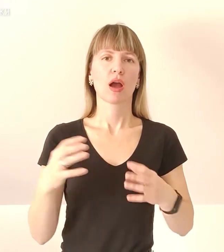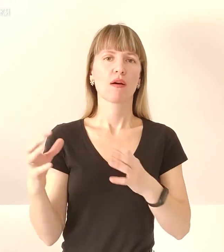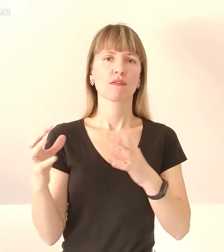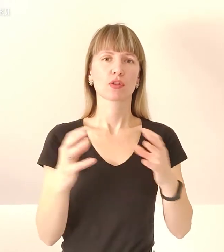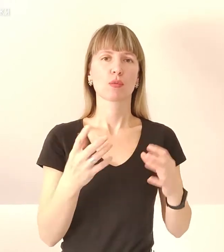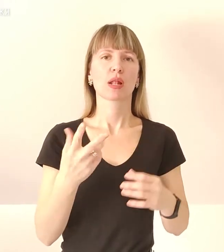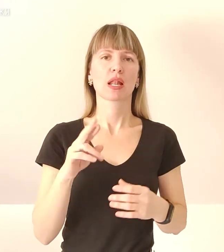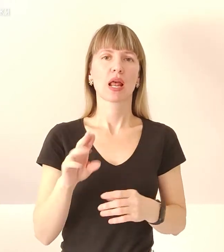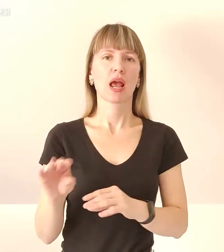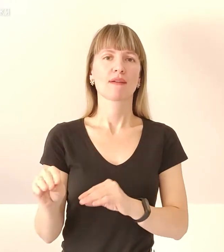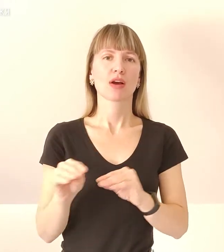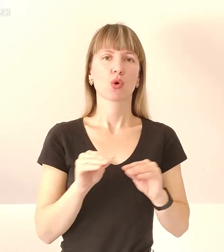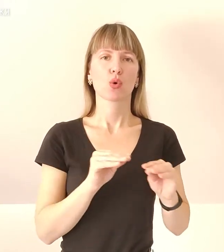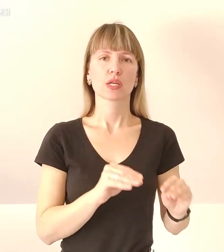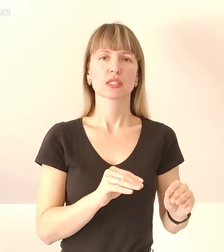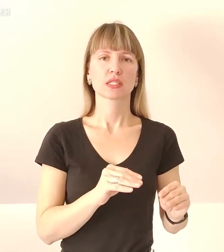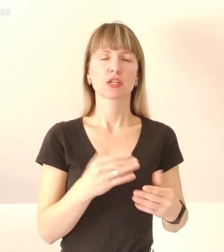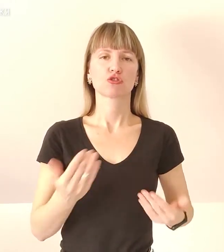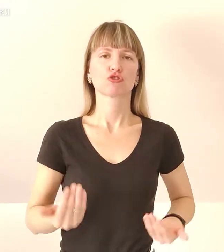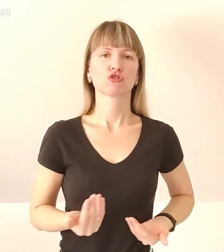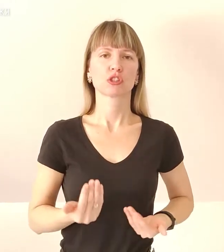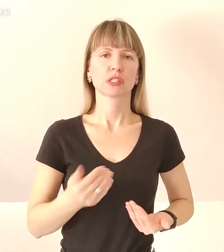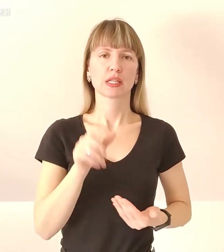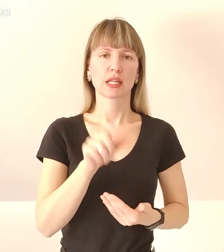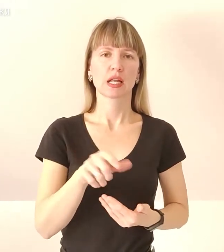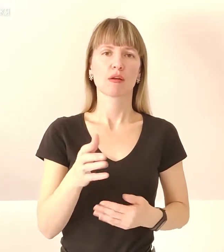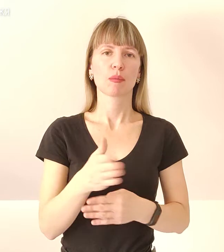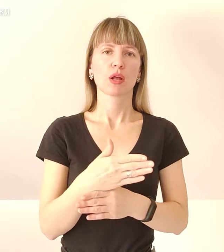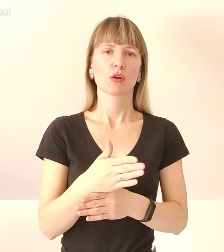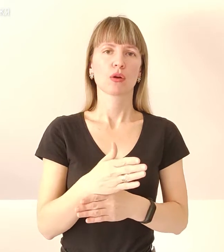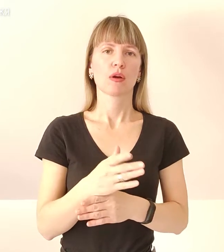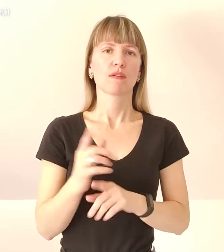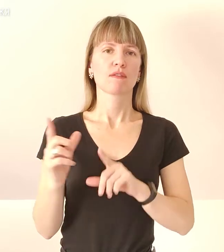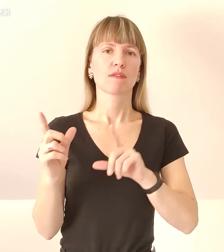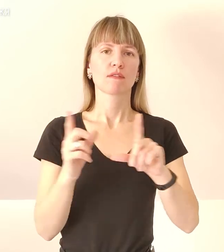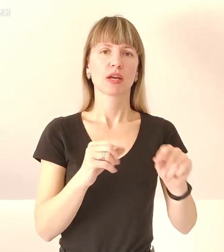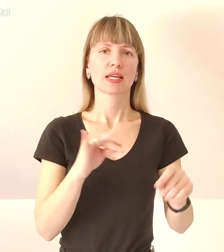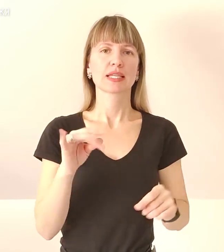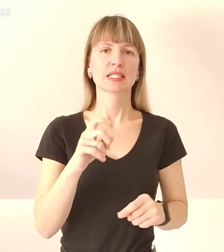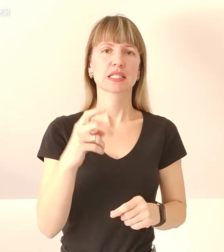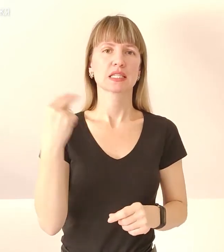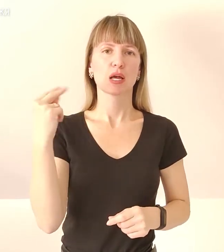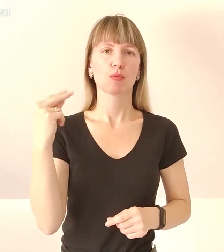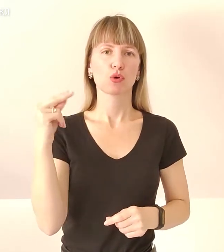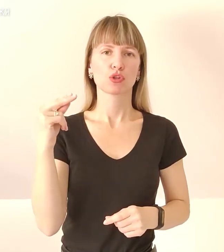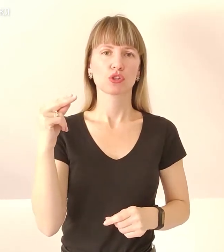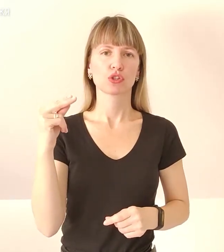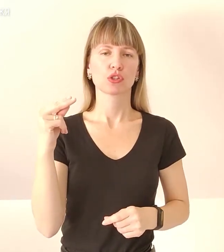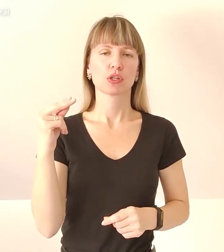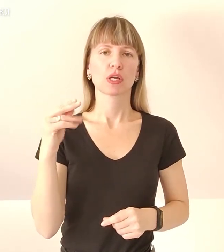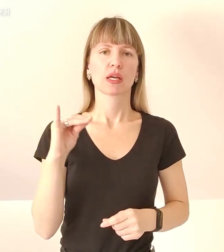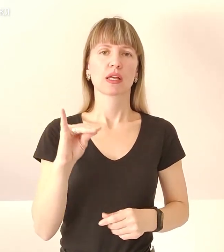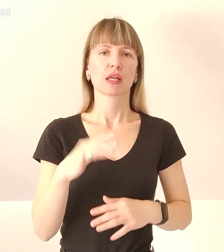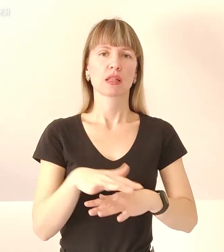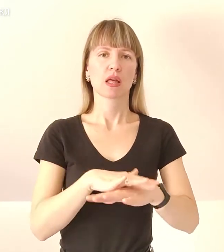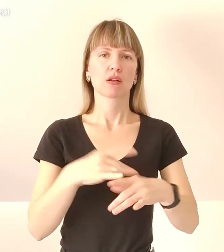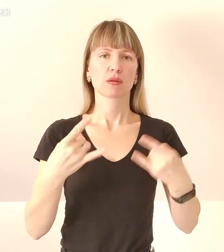для евакуації мешканців Маріуполя виїхали із Запоріжжя. І Суспільне Запоріжжя і